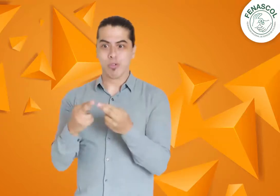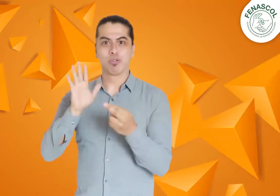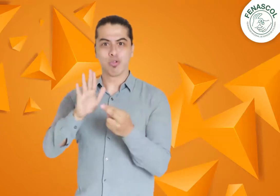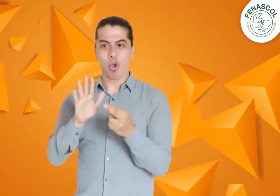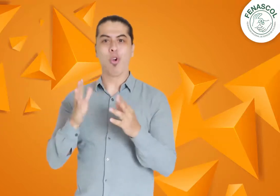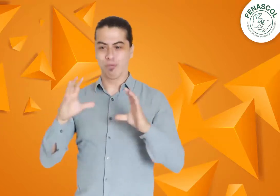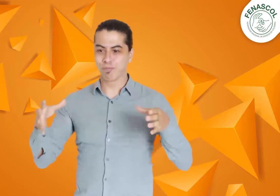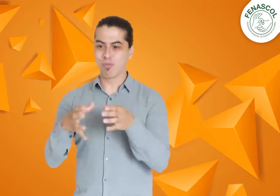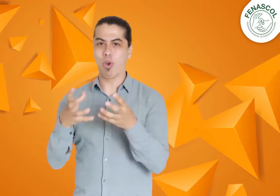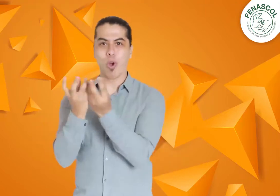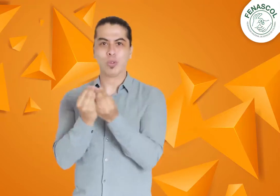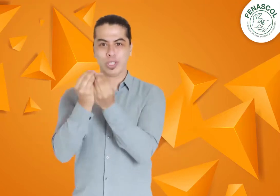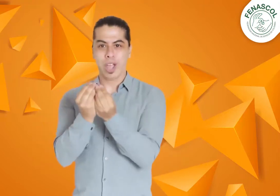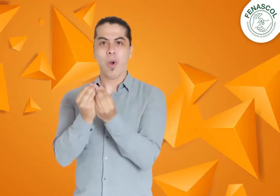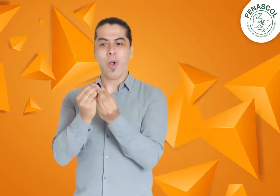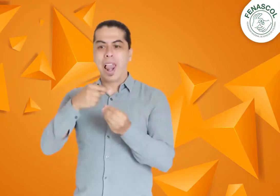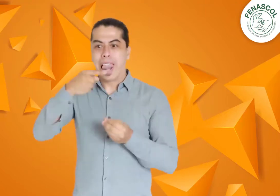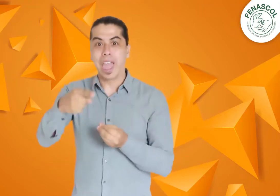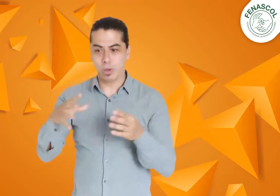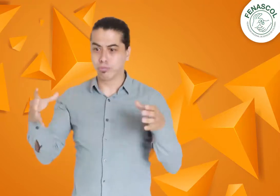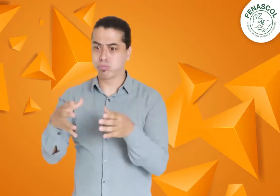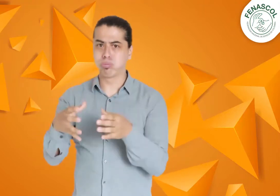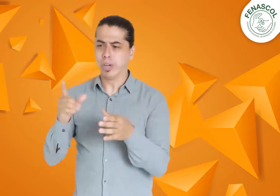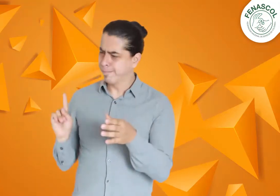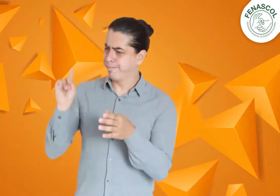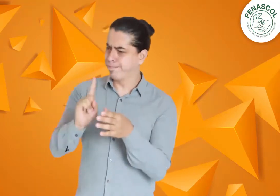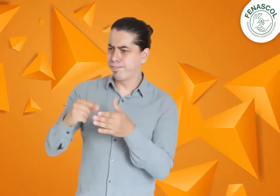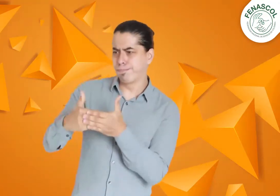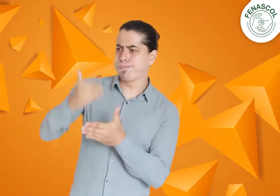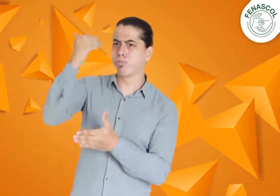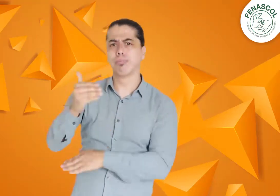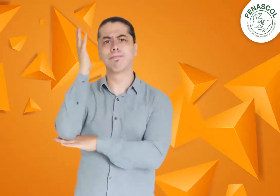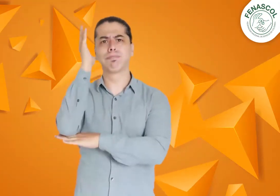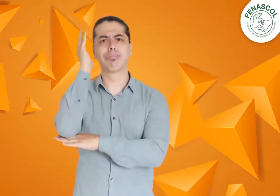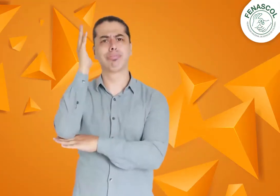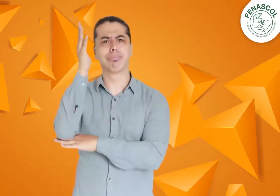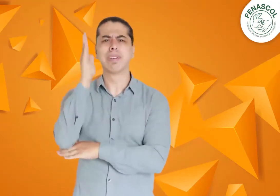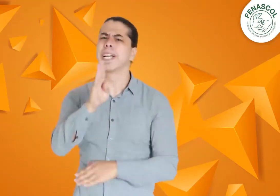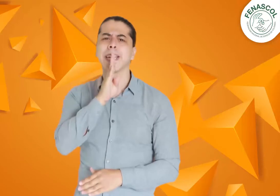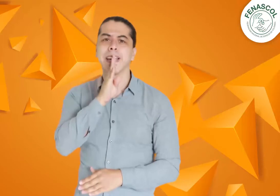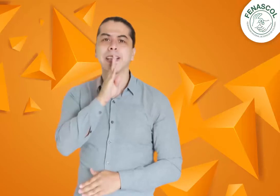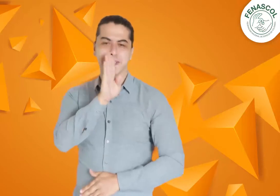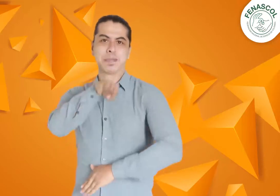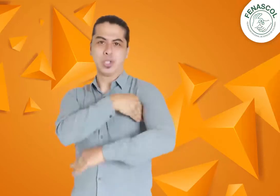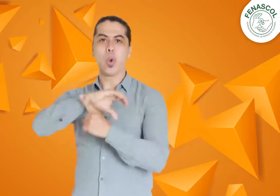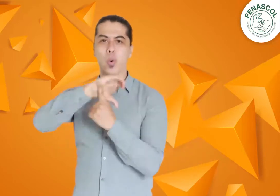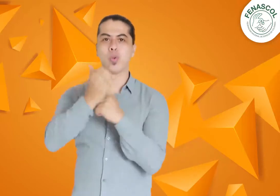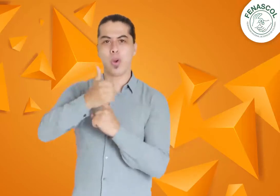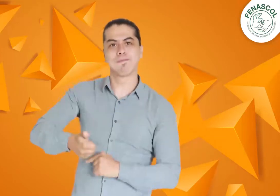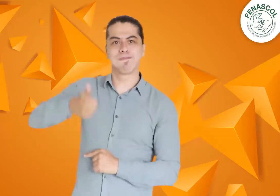Esta sesión del Consejo de Lenguas Nativas fue instalada por la Ministra de Cultura, quien dio unas